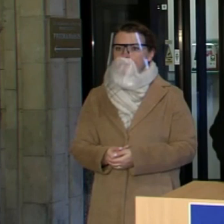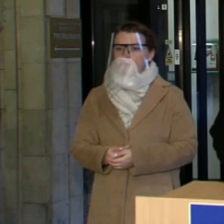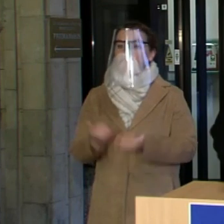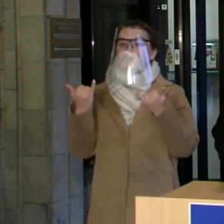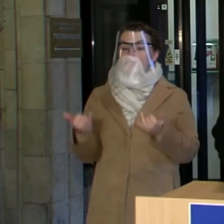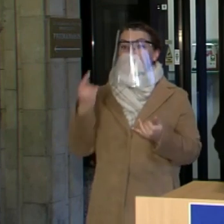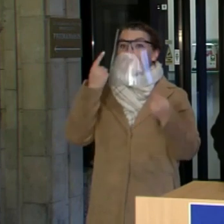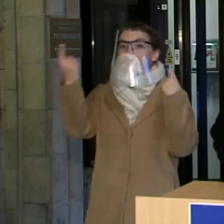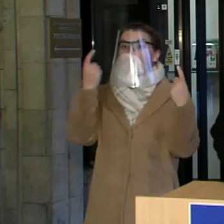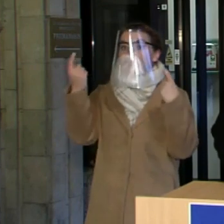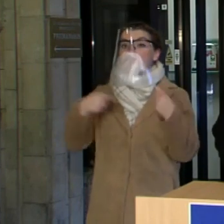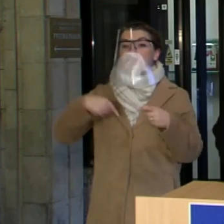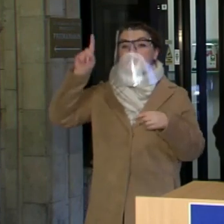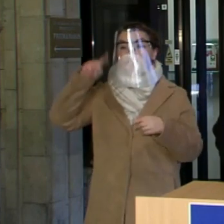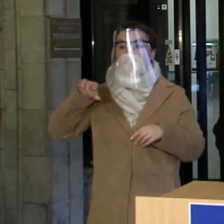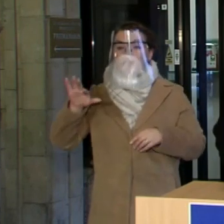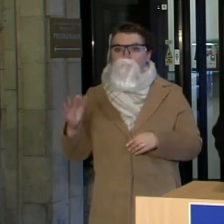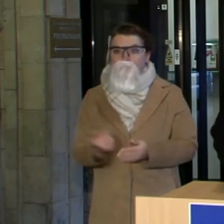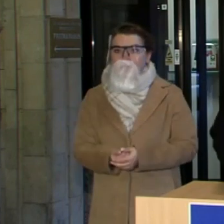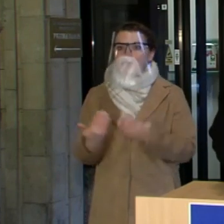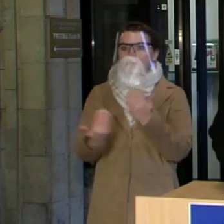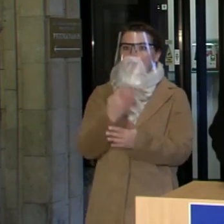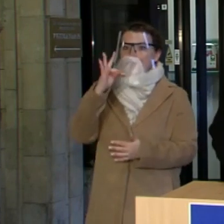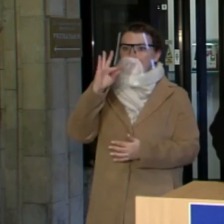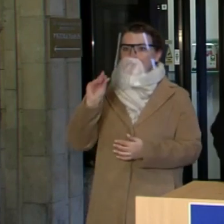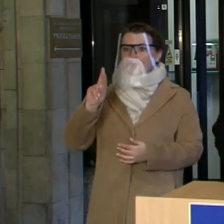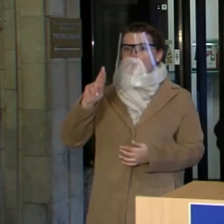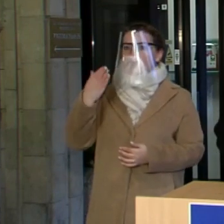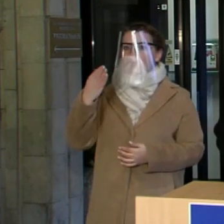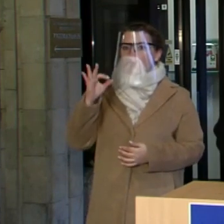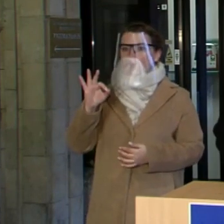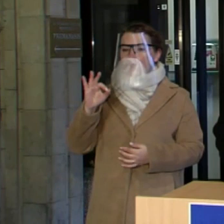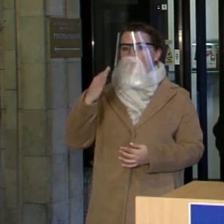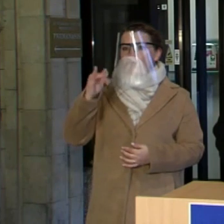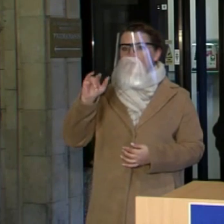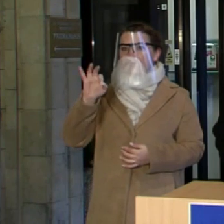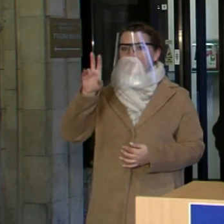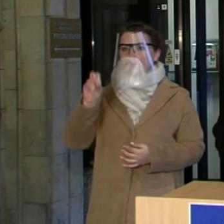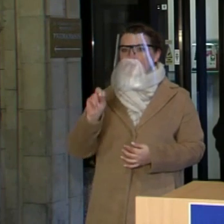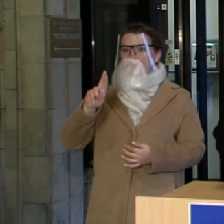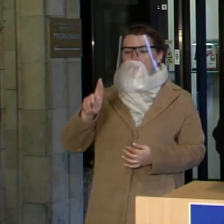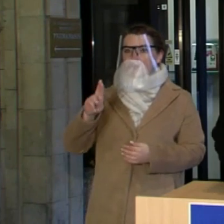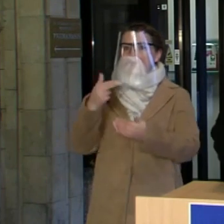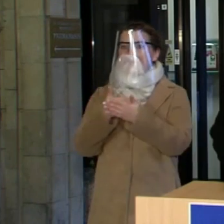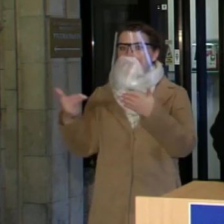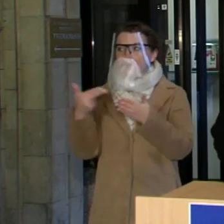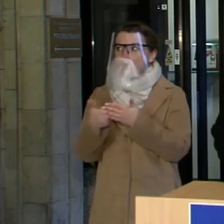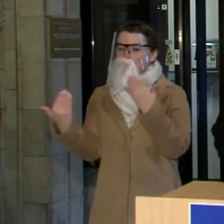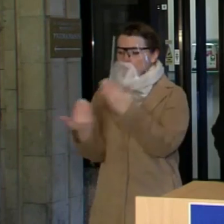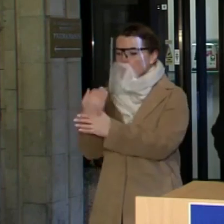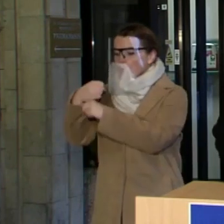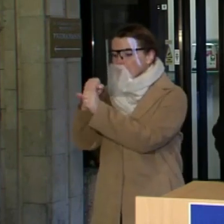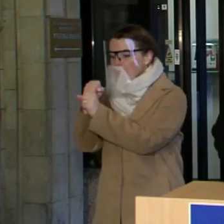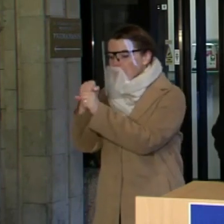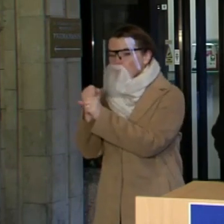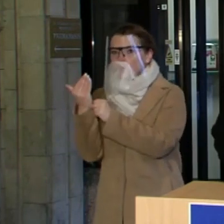šiandien, kaip tik išbandytas, šiandien Termo Fisher įmonėje laboratorijos